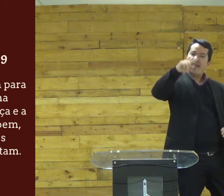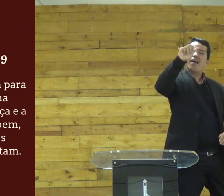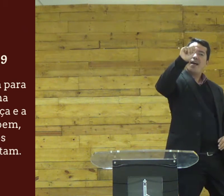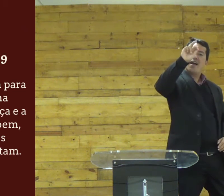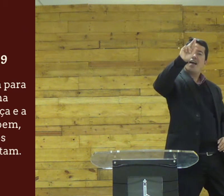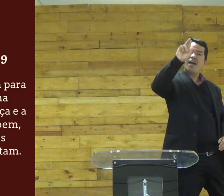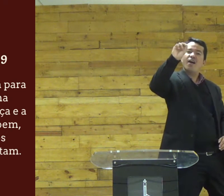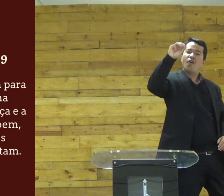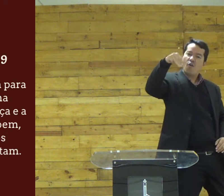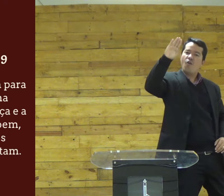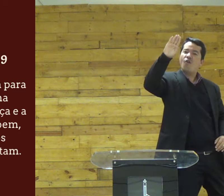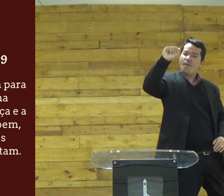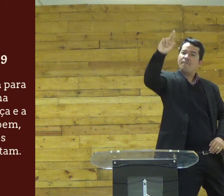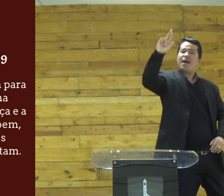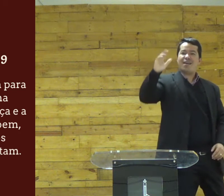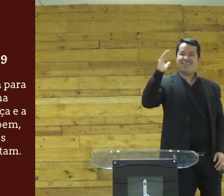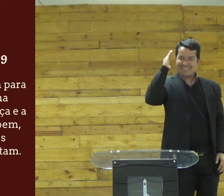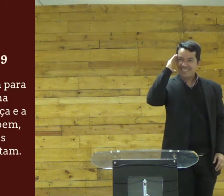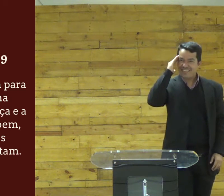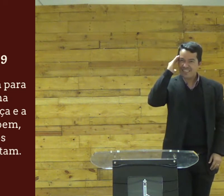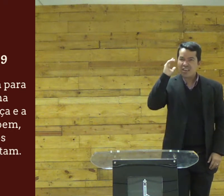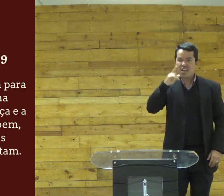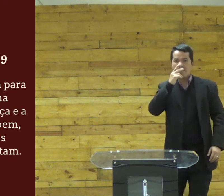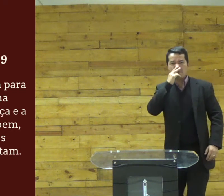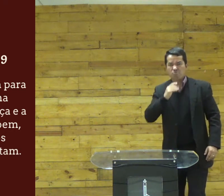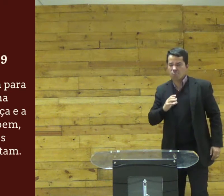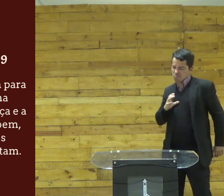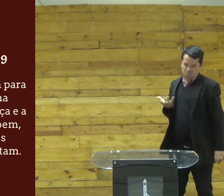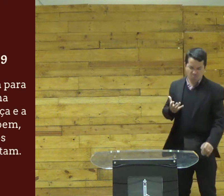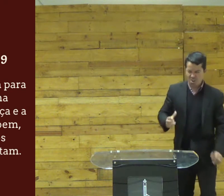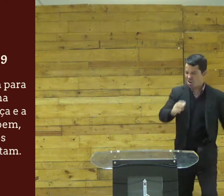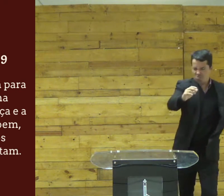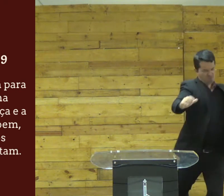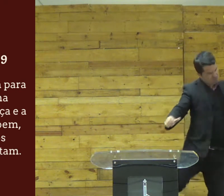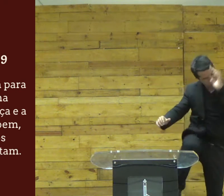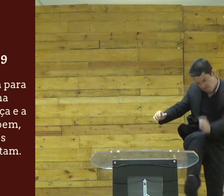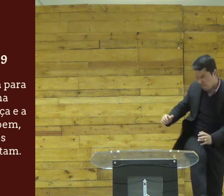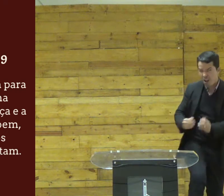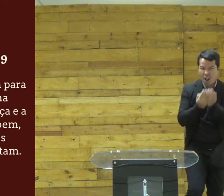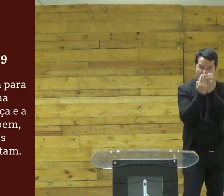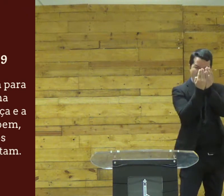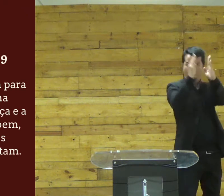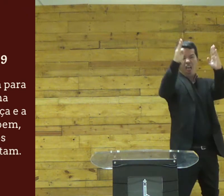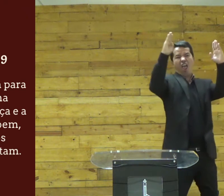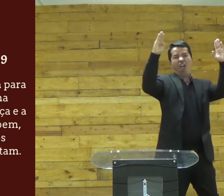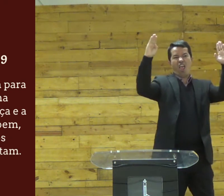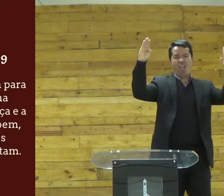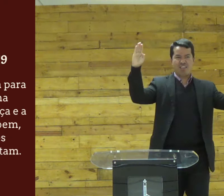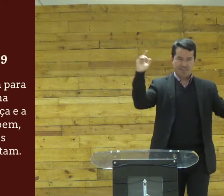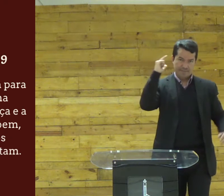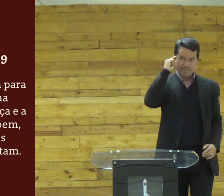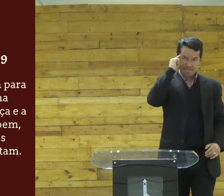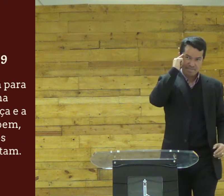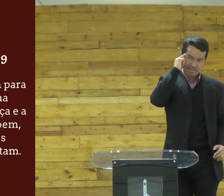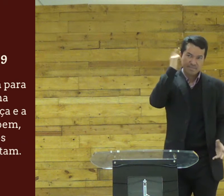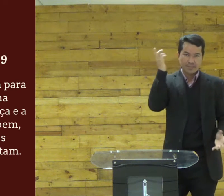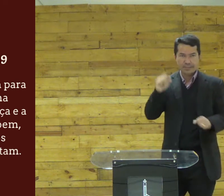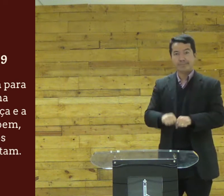isso é arrombar entende é esse é esse chute ali que faz com que a porta se abra